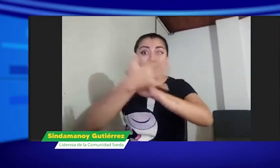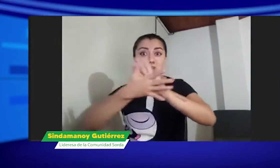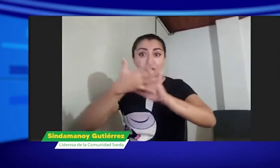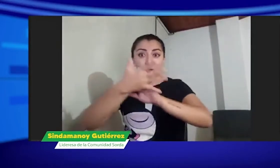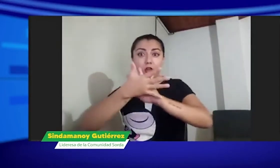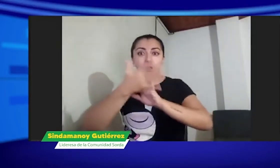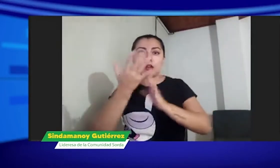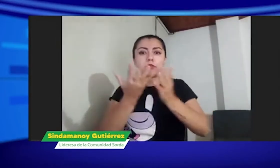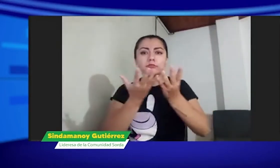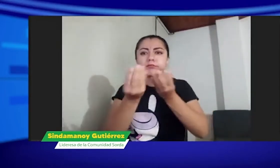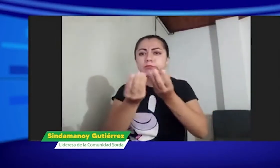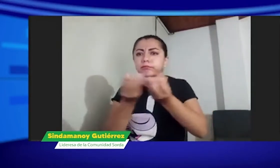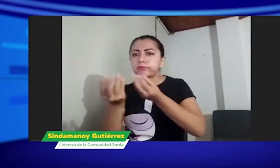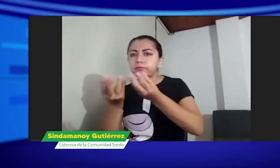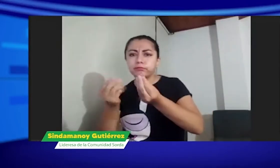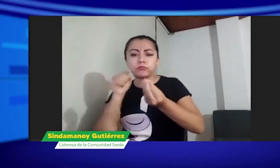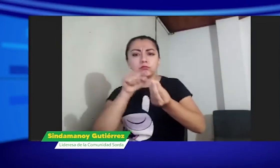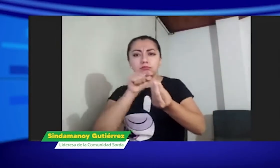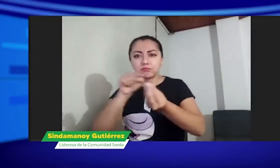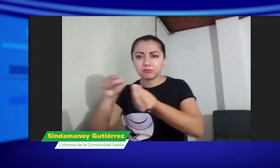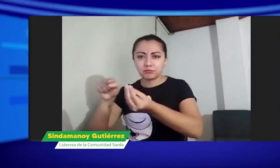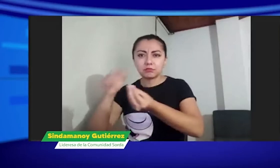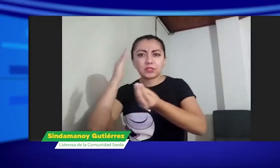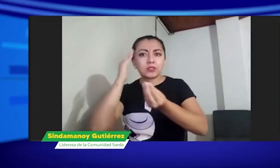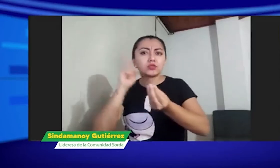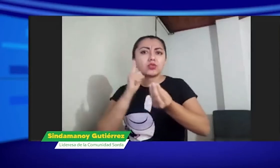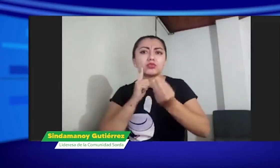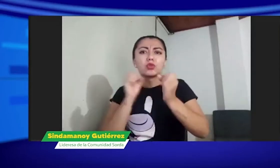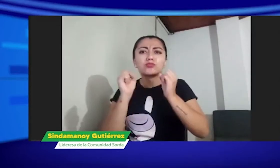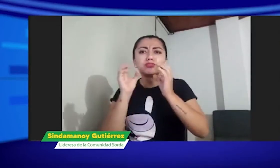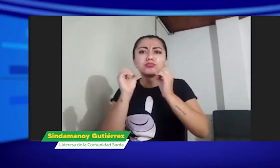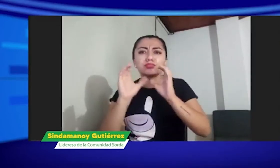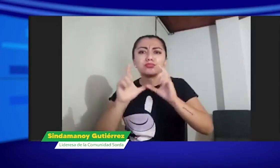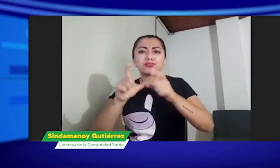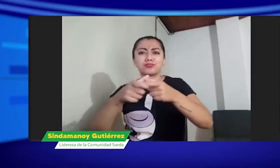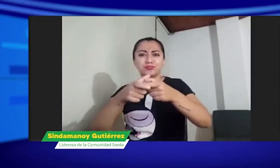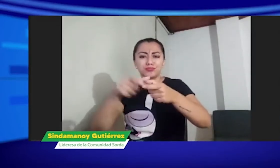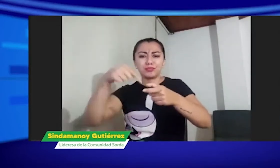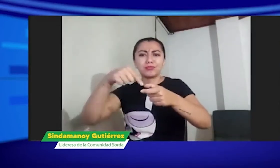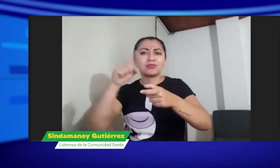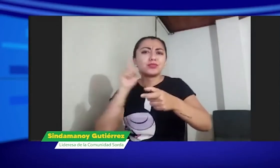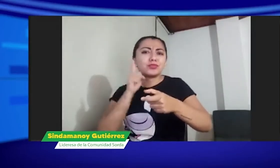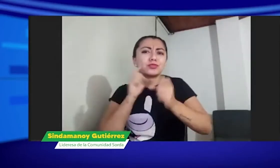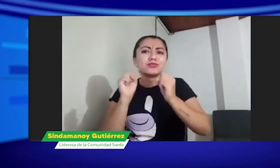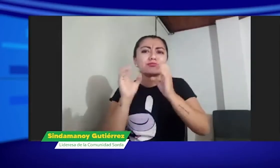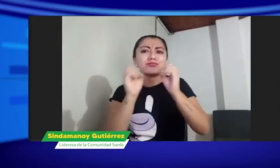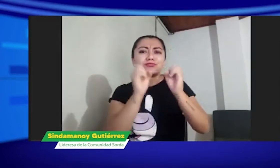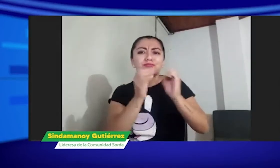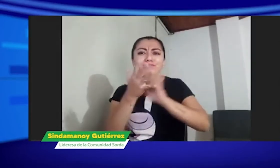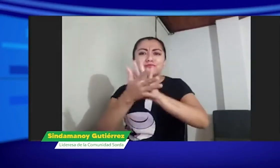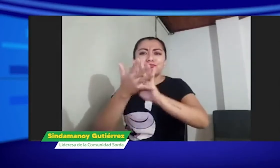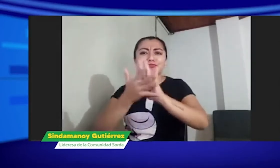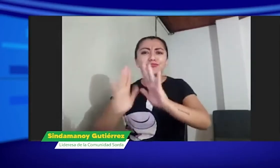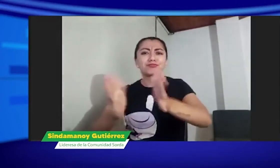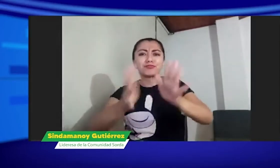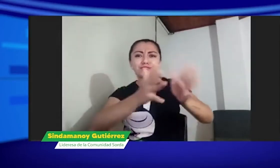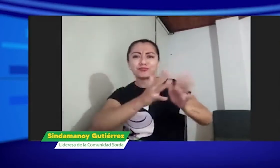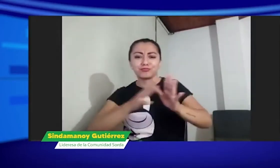Entonces, la lengua de señas hace parte de una minoría lingüística.